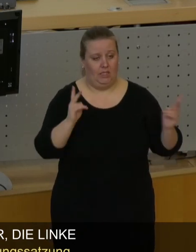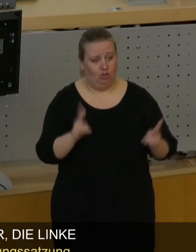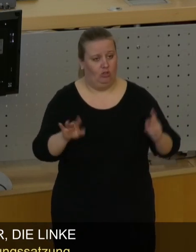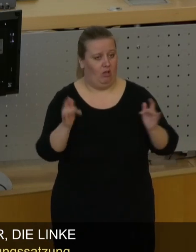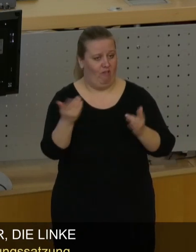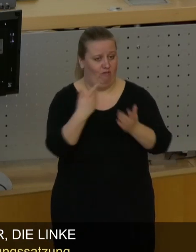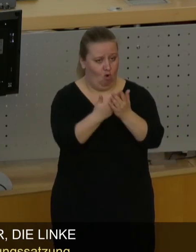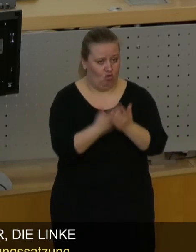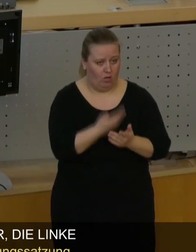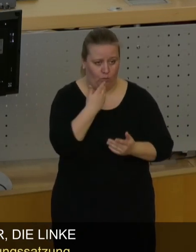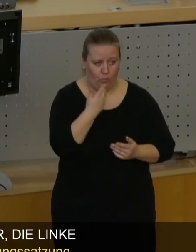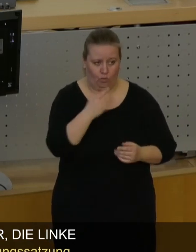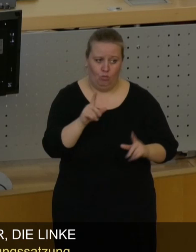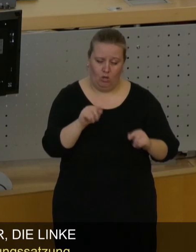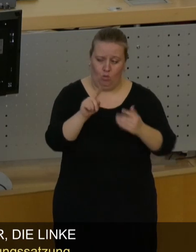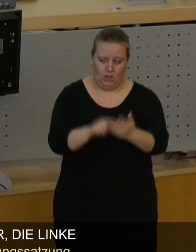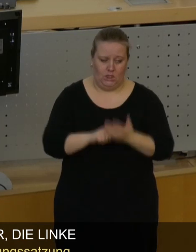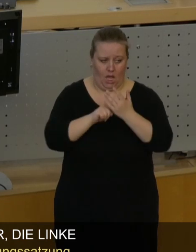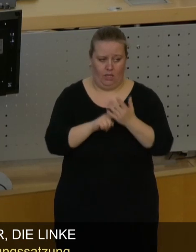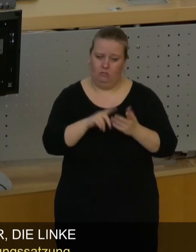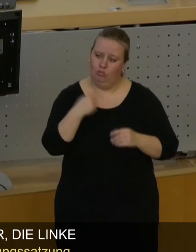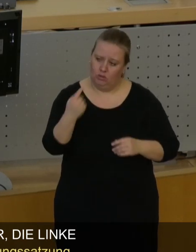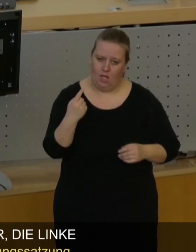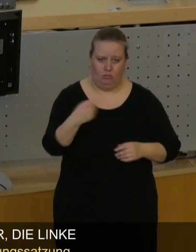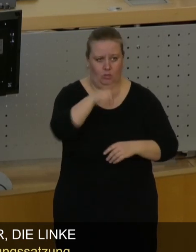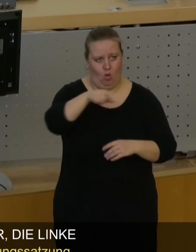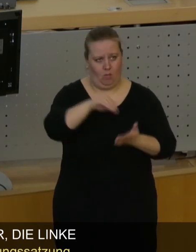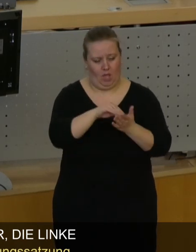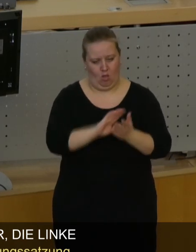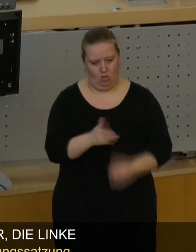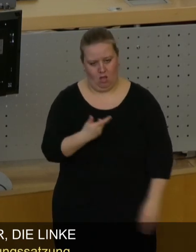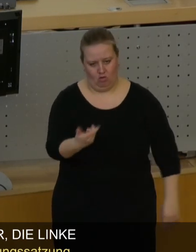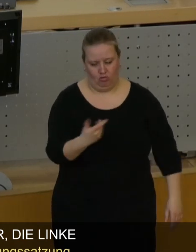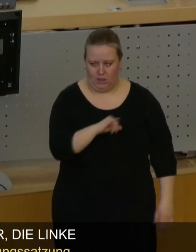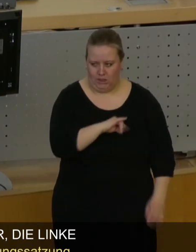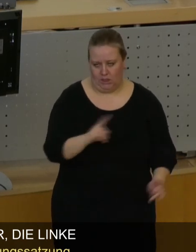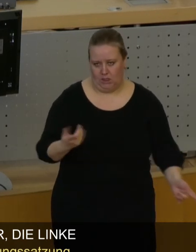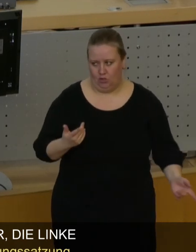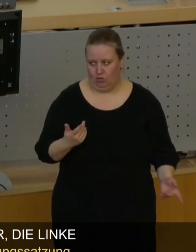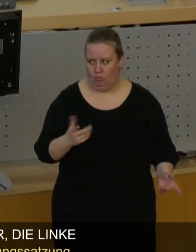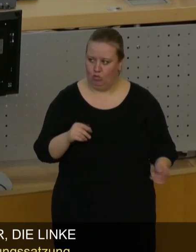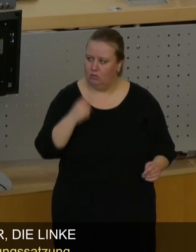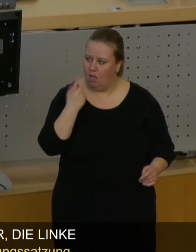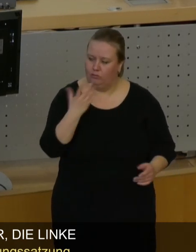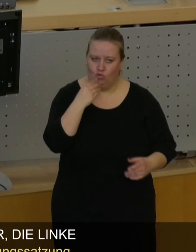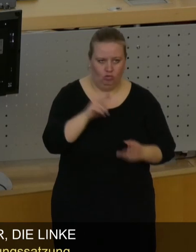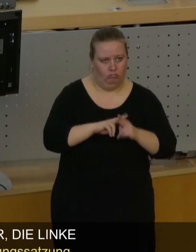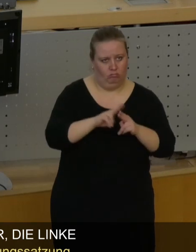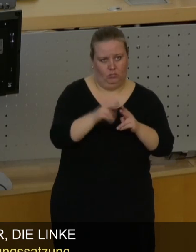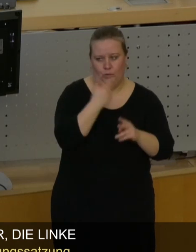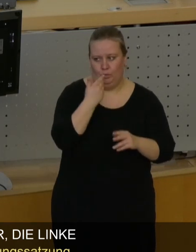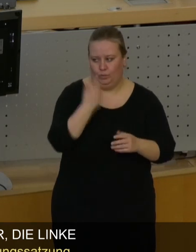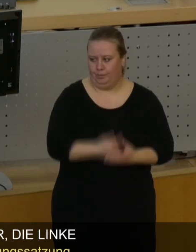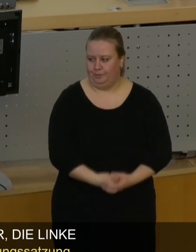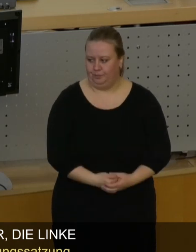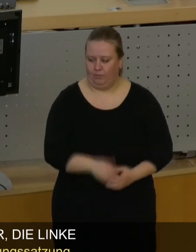Vorschläge. Und damit zeigen Sie eben auch, dass Ihnen Bürgerbeteiligung tatsächlich nicht so wichtig ist, dass Sie daran konstruktiv mitwirken